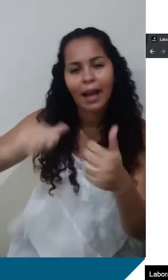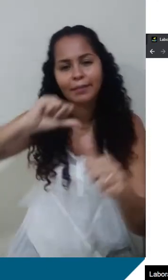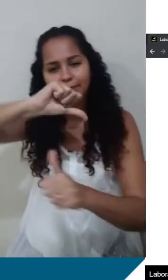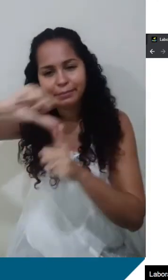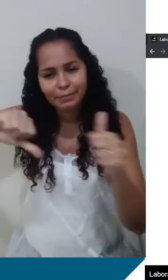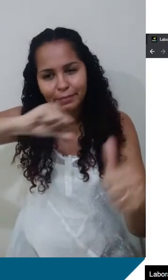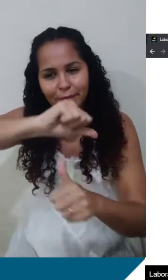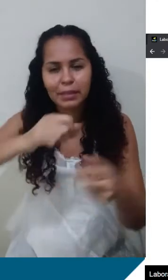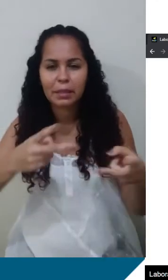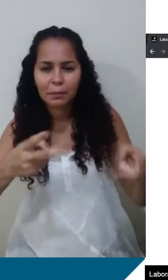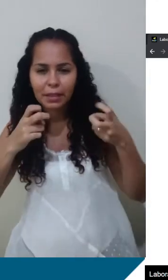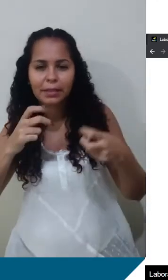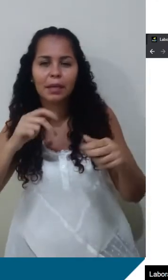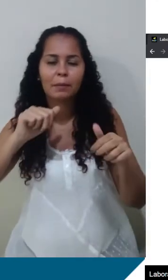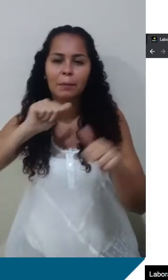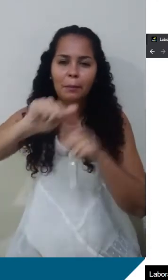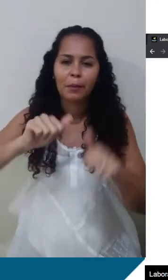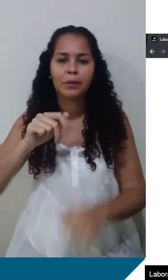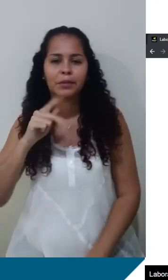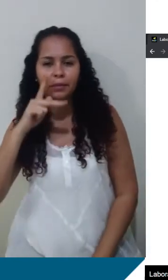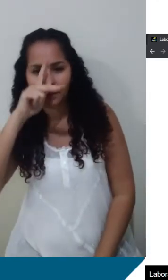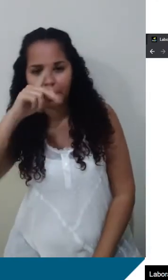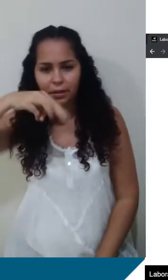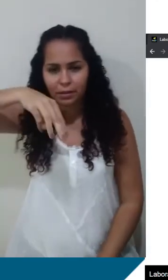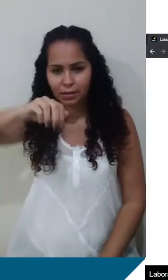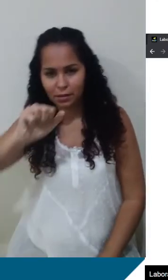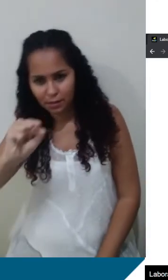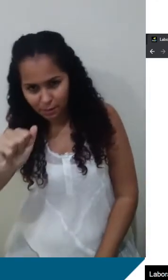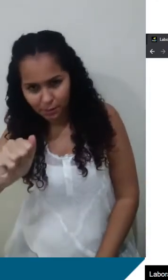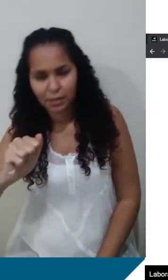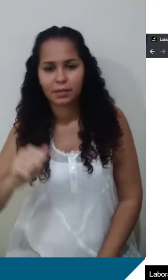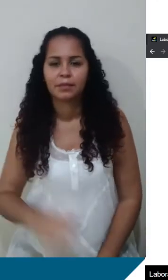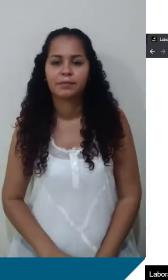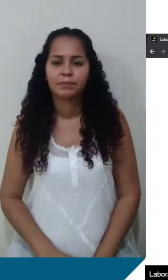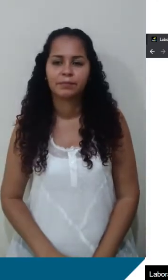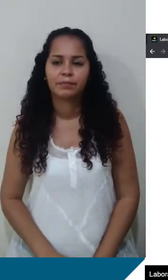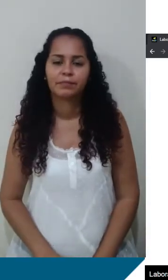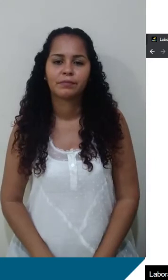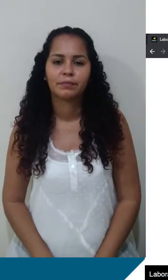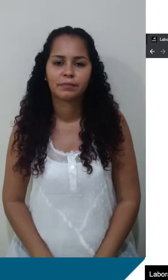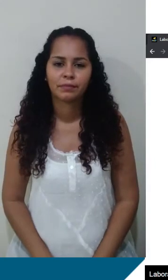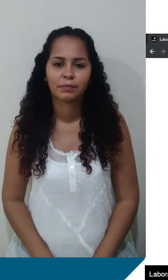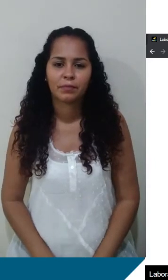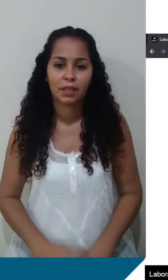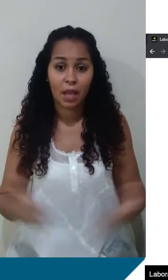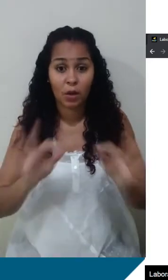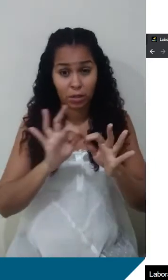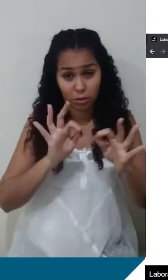Aumentei as massas, diminui a distância, é uma força muito alta, ok? Aumentei aqui a distância, essa